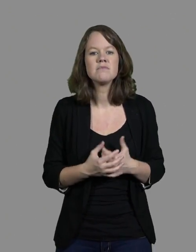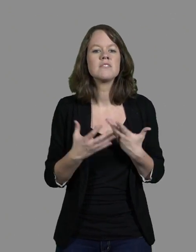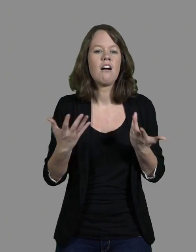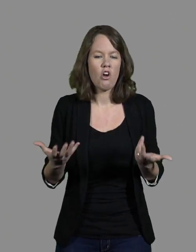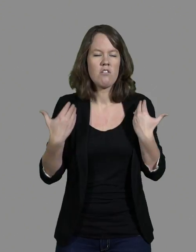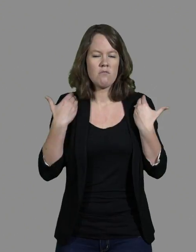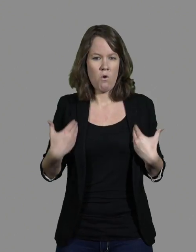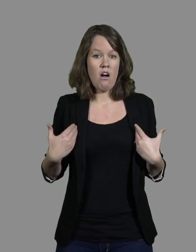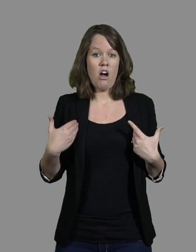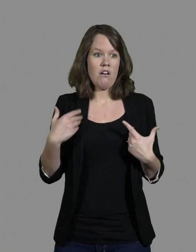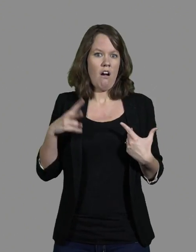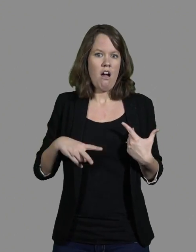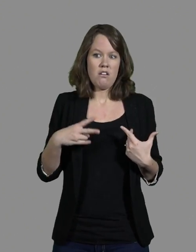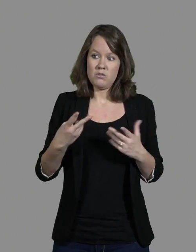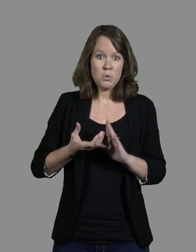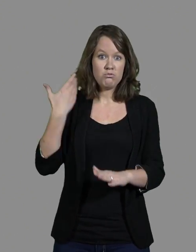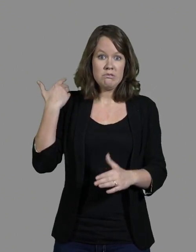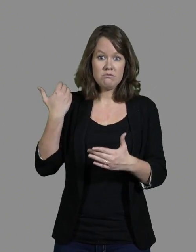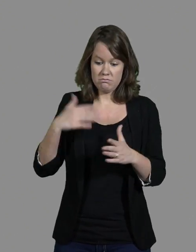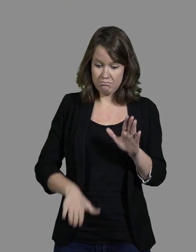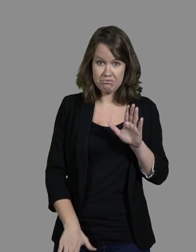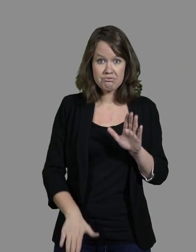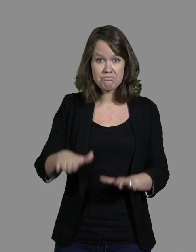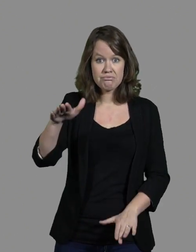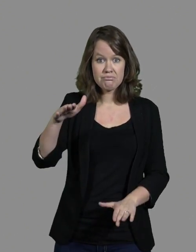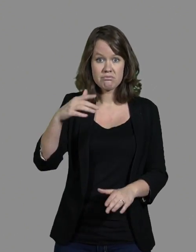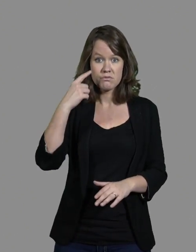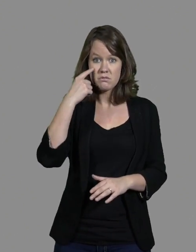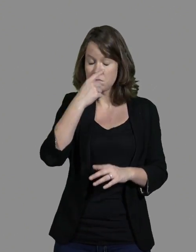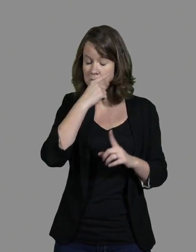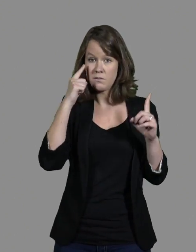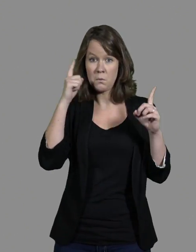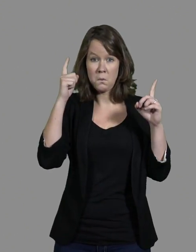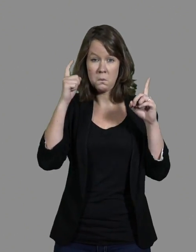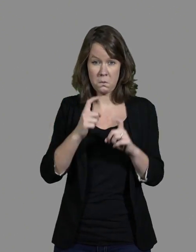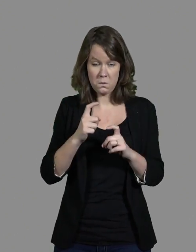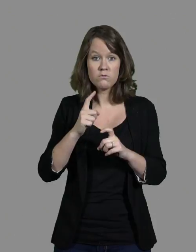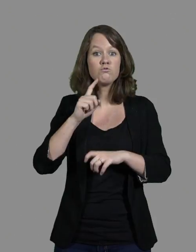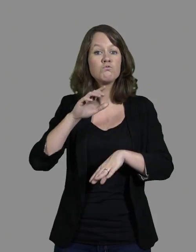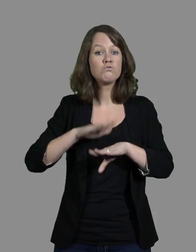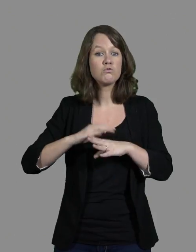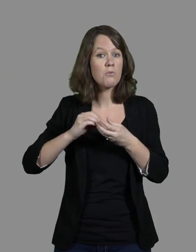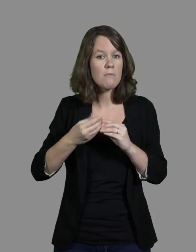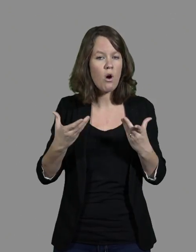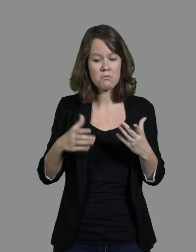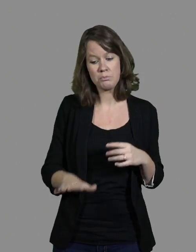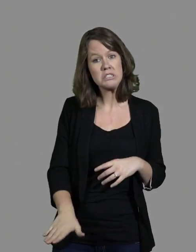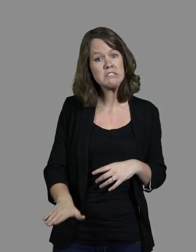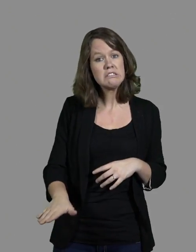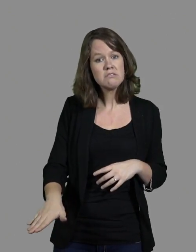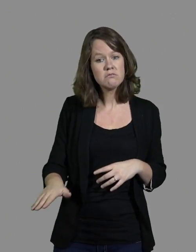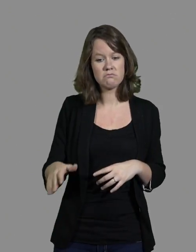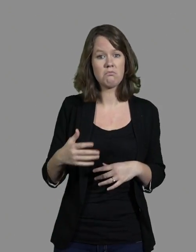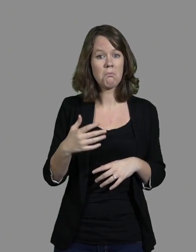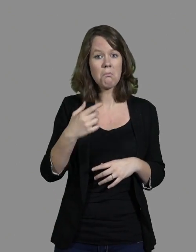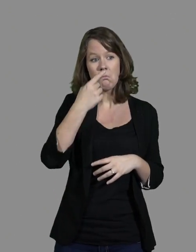malvoyante depuis toujours. Mais le souci, c'est quand on est enfant, on ne se soucie pas de savoir comment on voit le